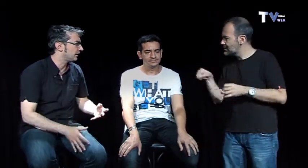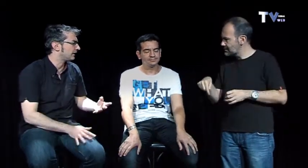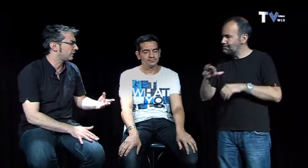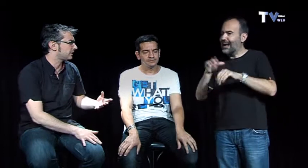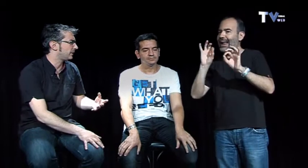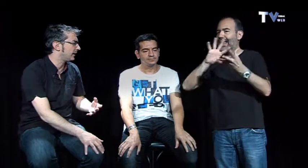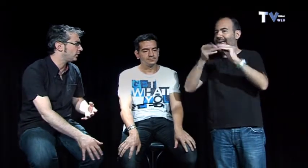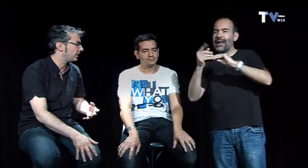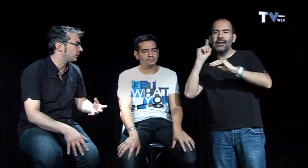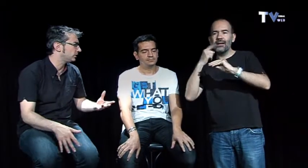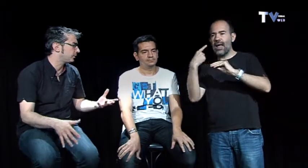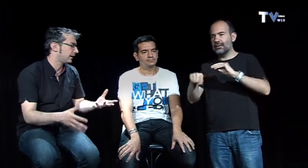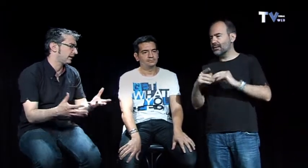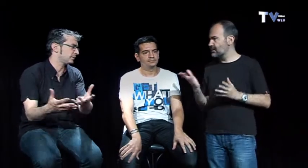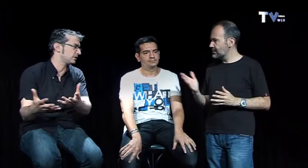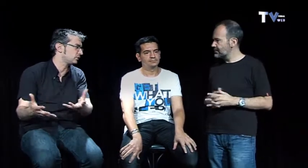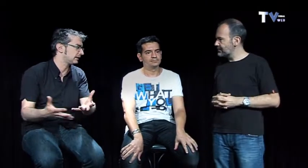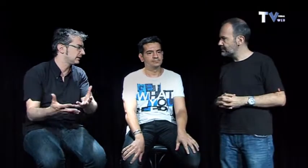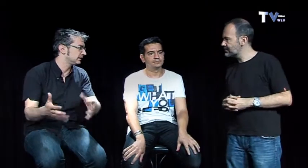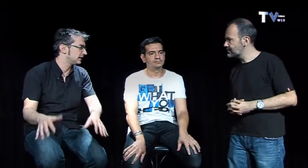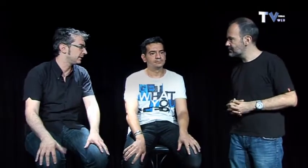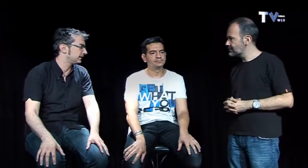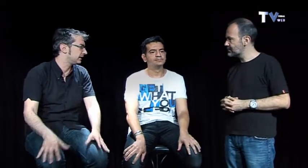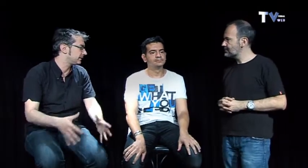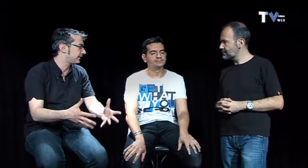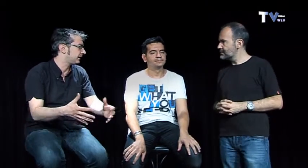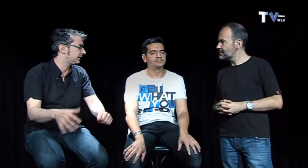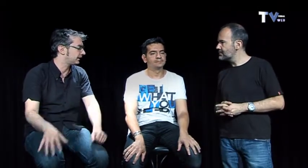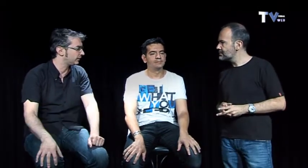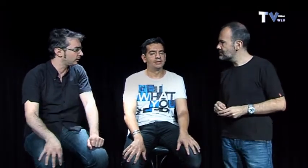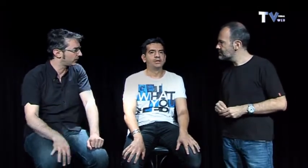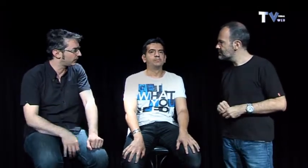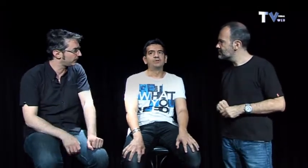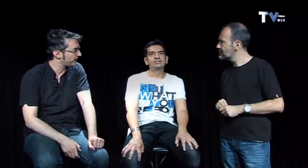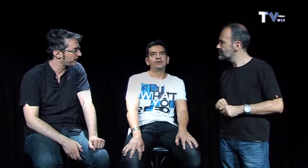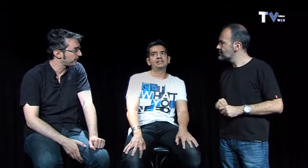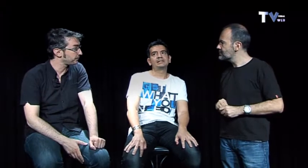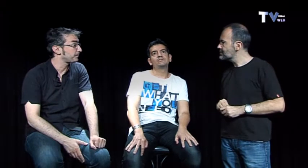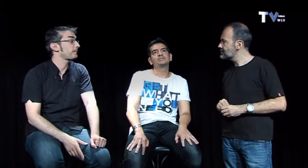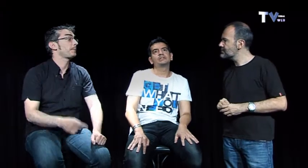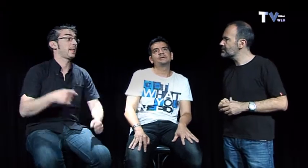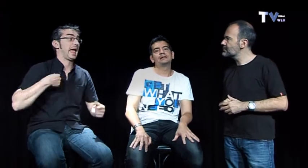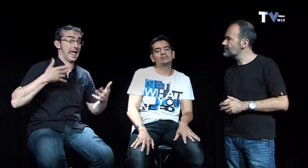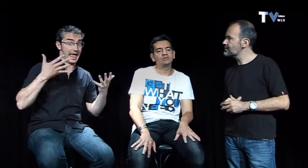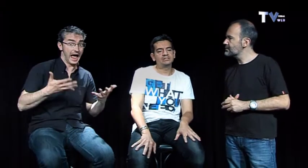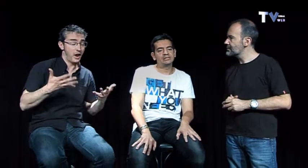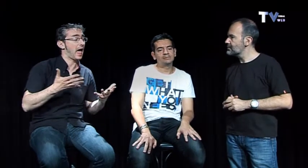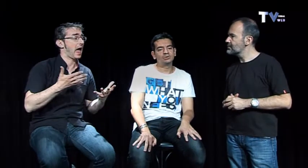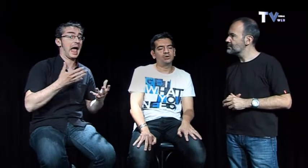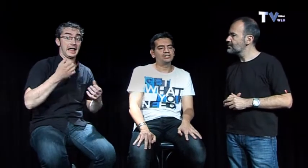que creo que hacéis el primero para un poquito para que las personas sordas sepan ¿qué se va a hacer aquí en el trío? poco pues ahora estamos trabajando con este monólogo que